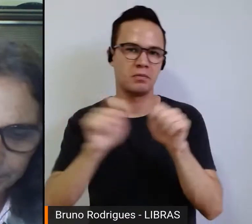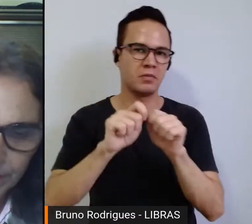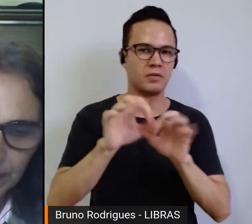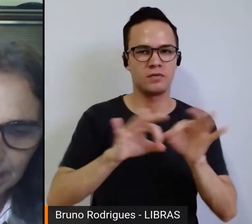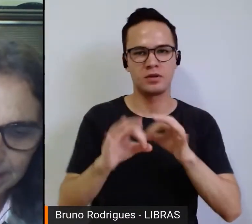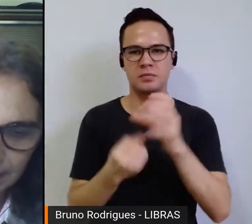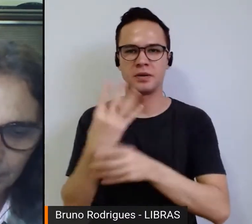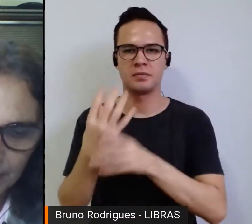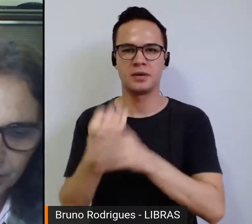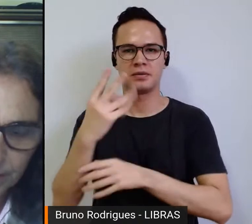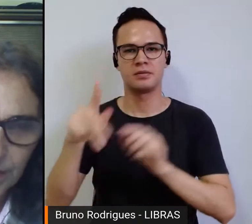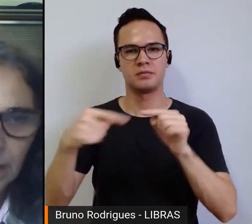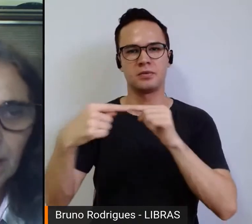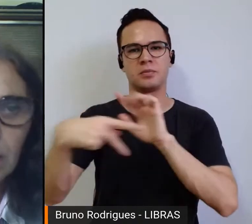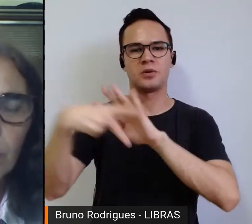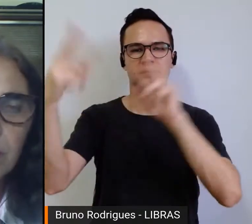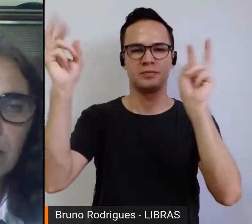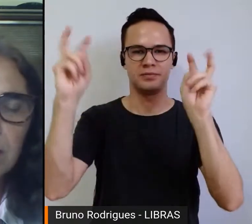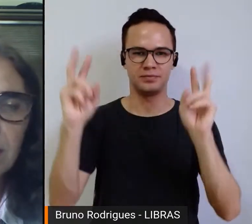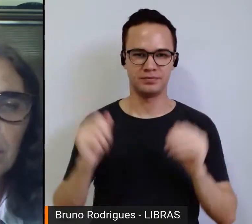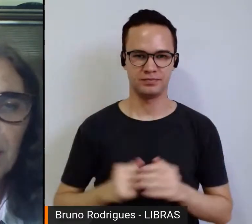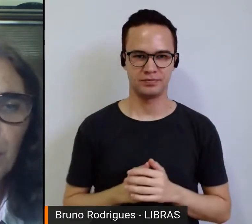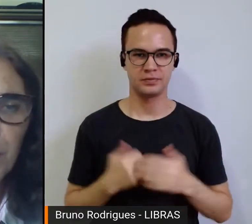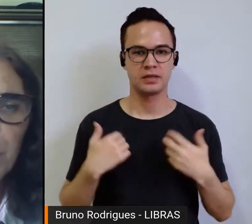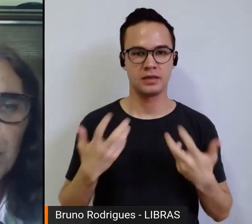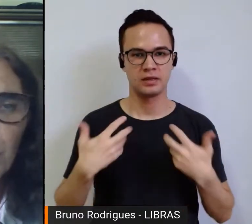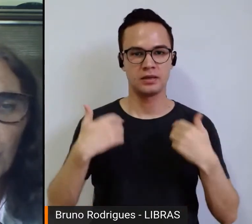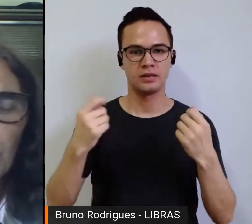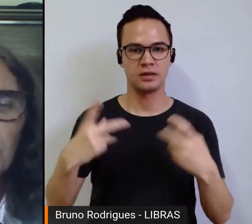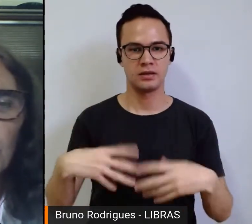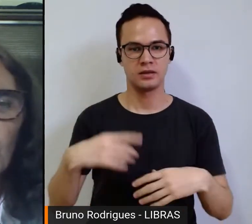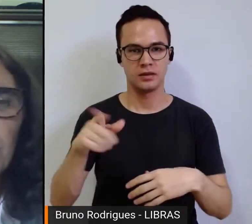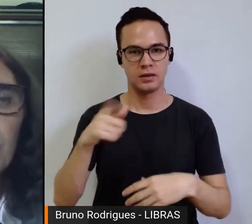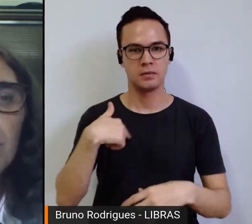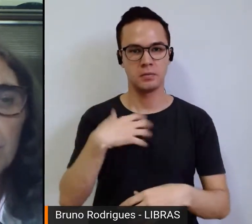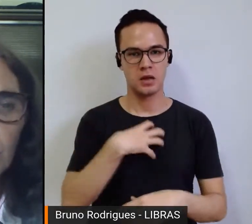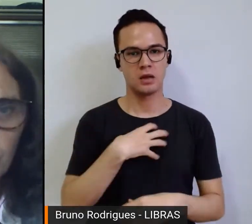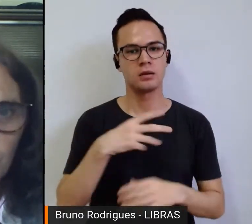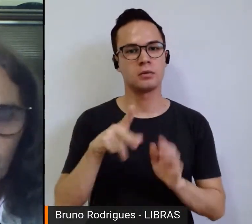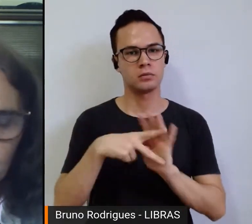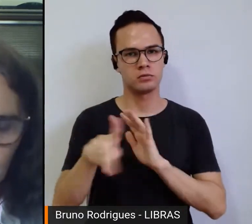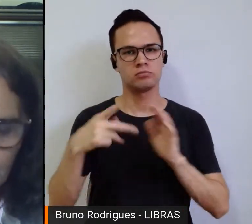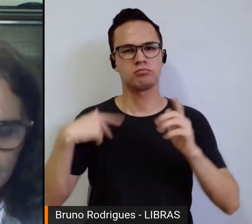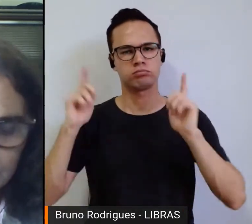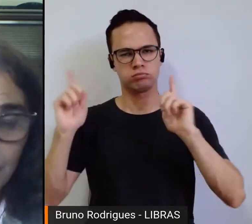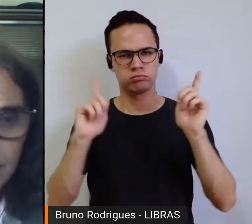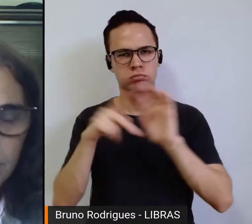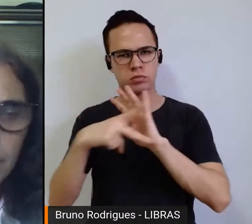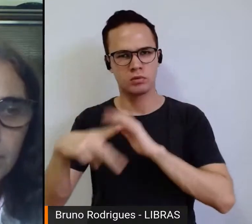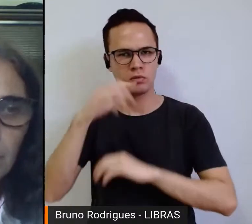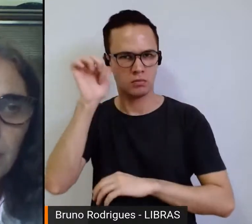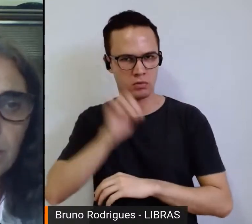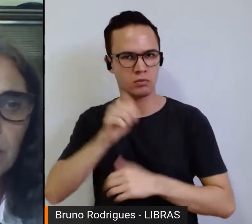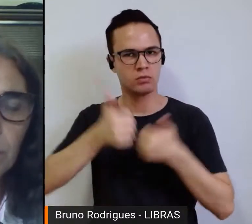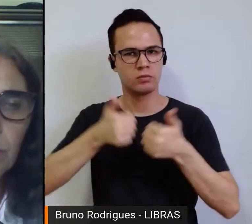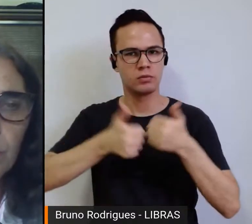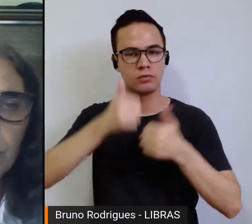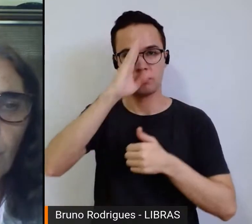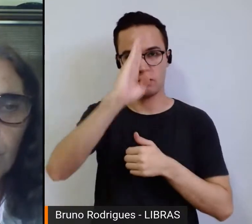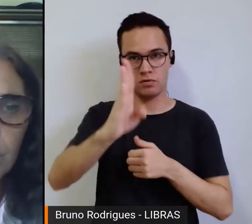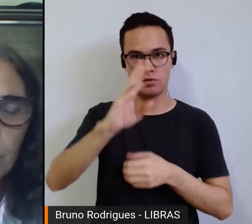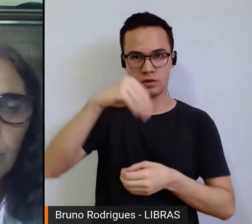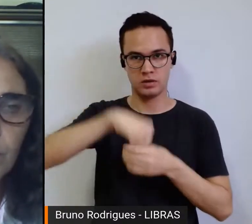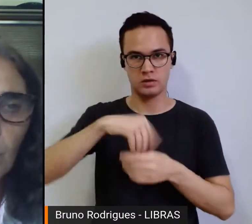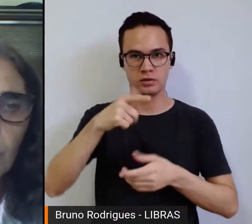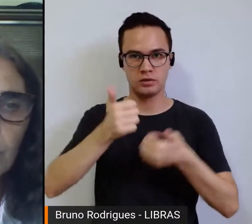a essa temática. Gostaria de dizer também que hoje eu me sinto no campo do ativismo do futebol de mulheres, mais especificamente dentro